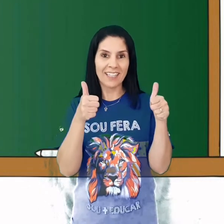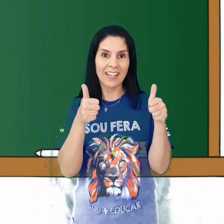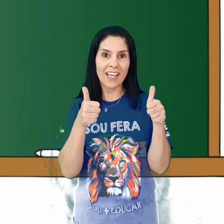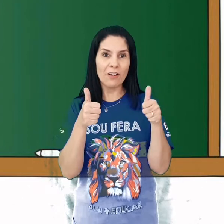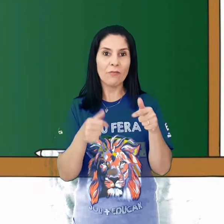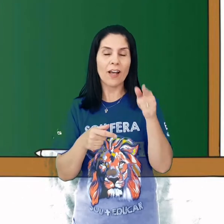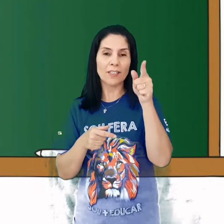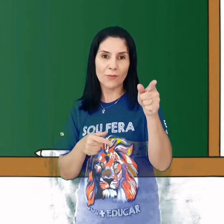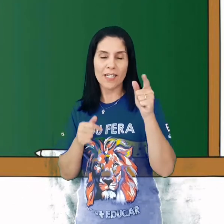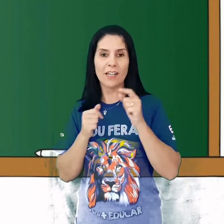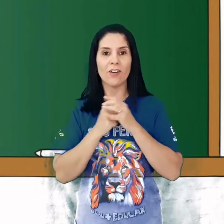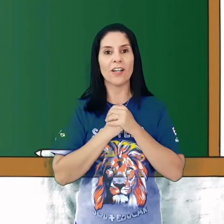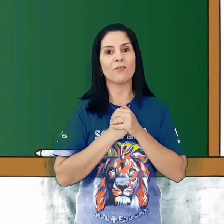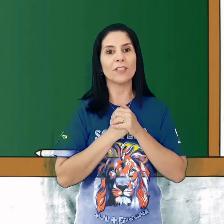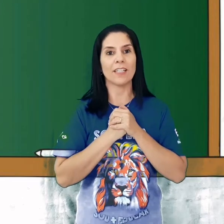Entenderam? Façam aí agora vocês.